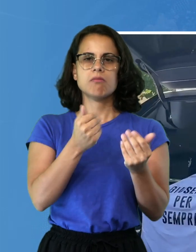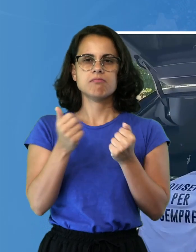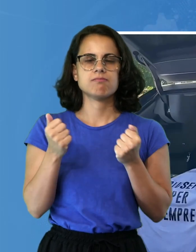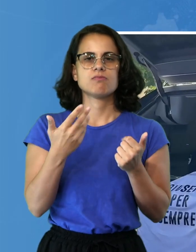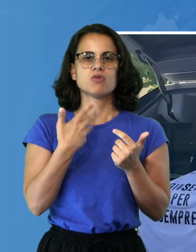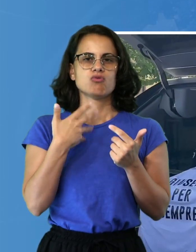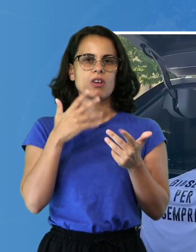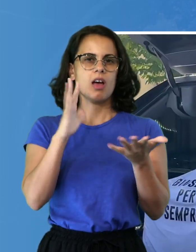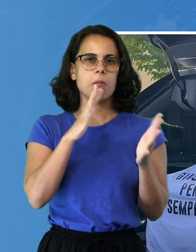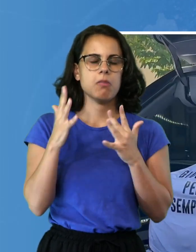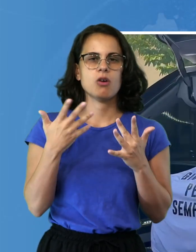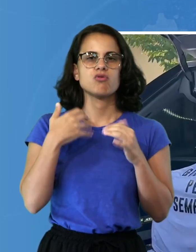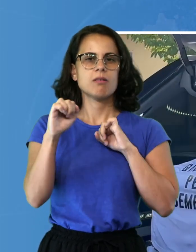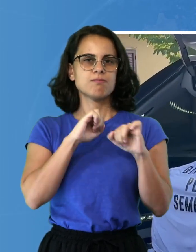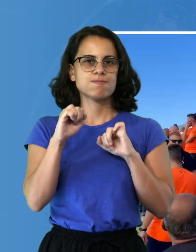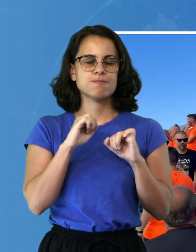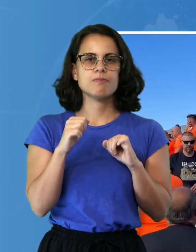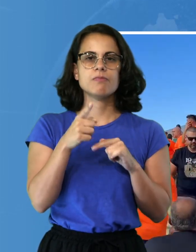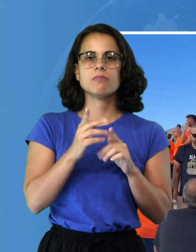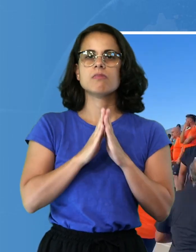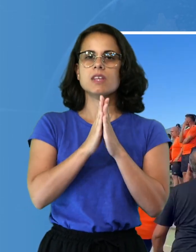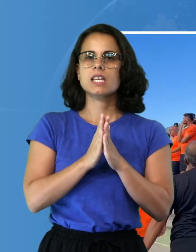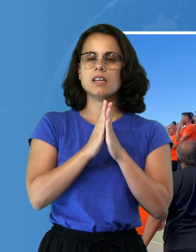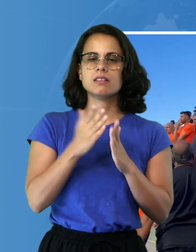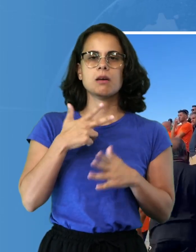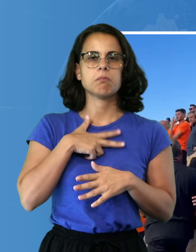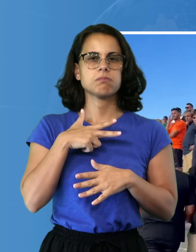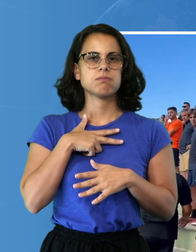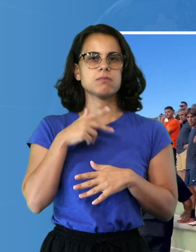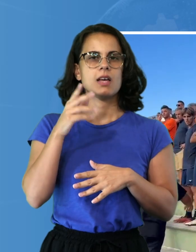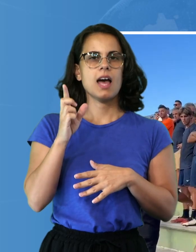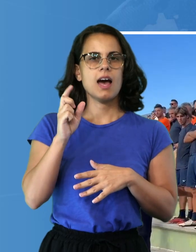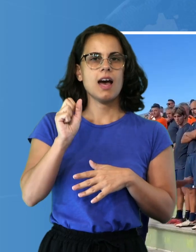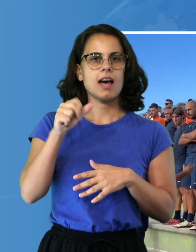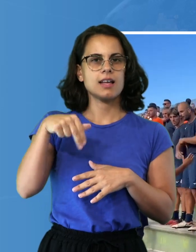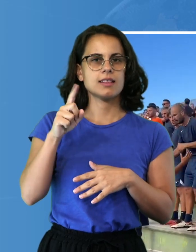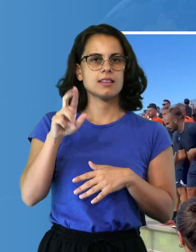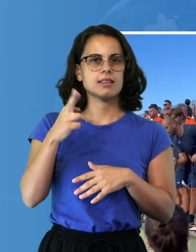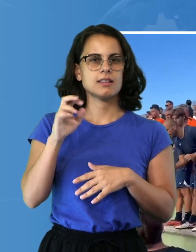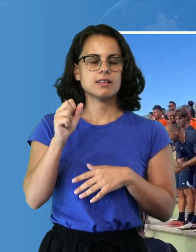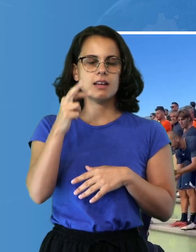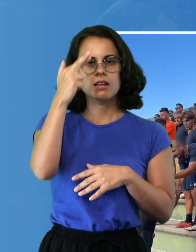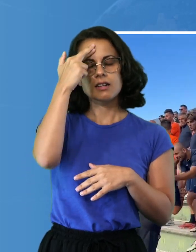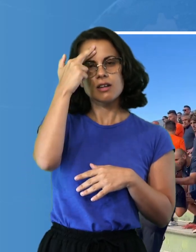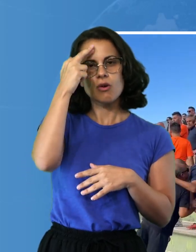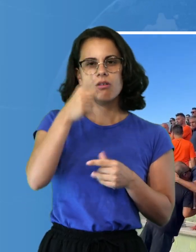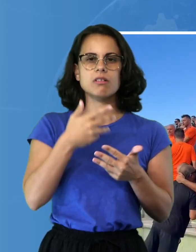Una funzione religiosa celebrata da don Andrea Raffatellu, che ha ricordato Giuseppe Cozzolino come una persona generosa,